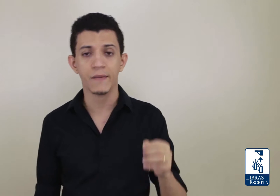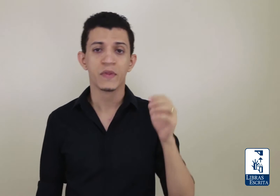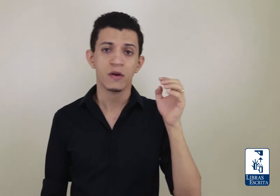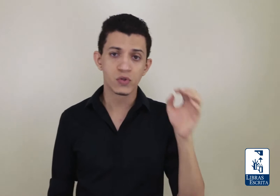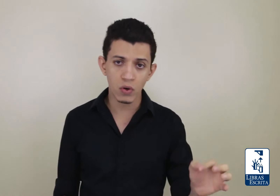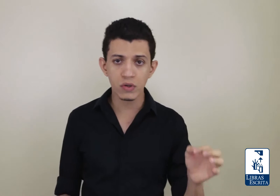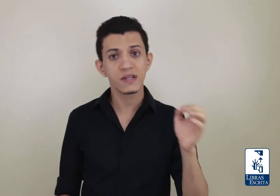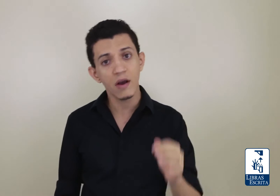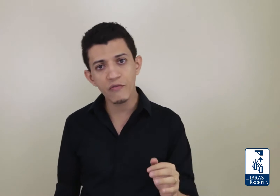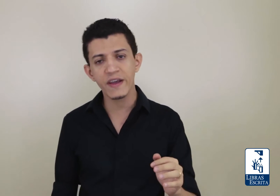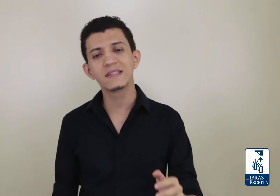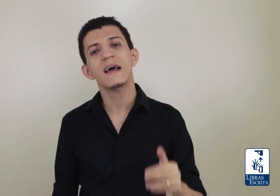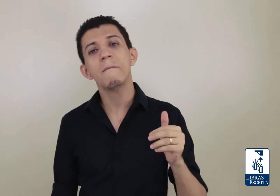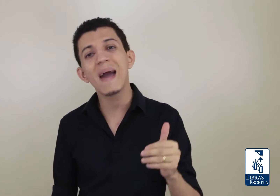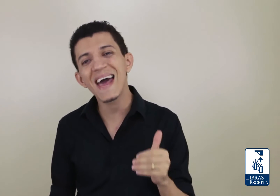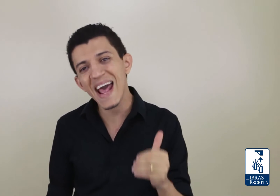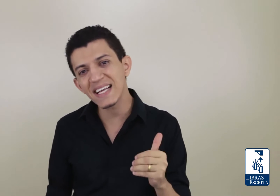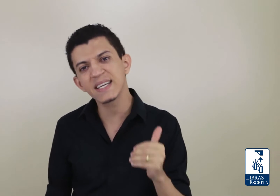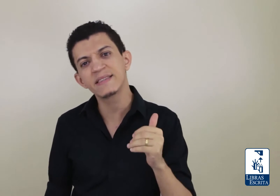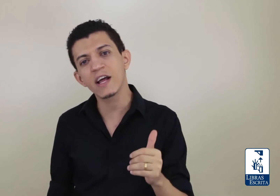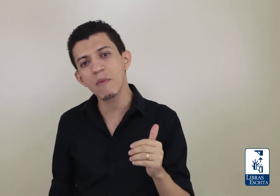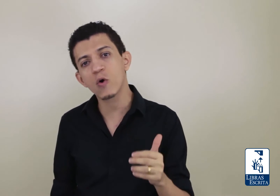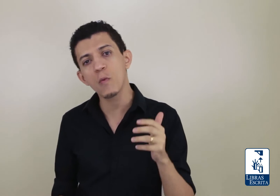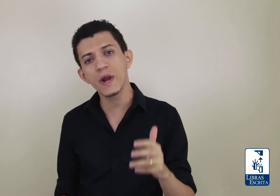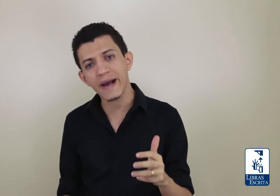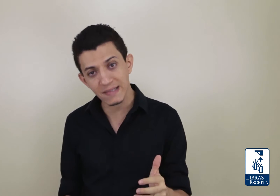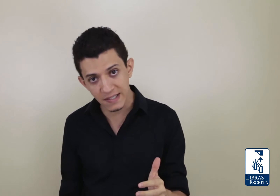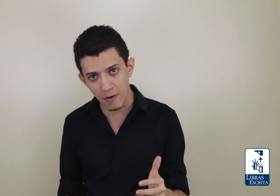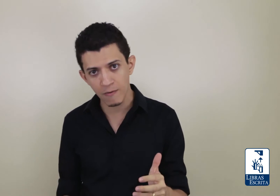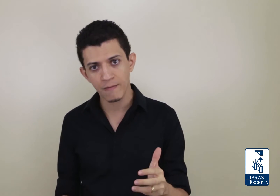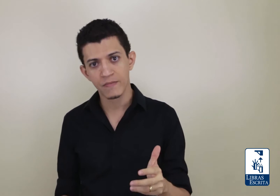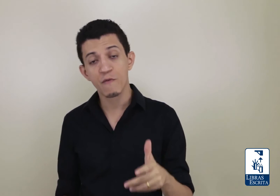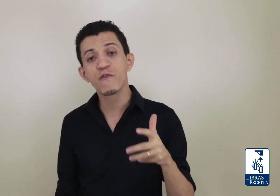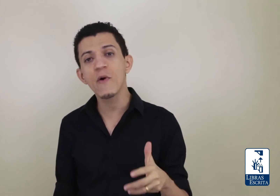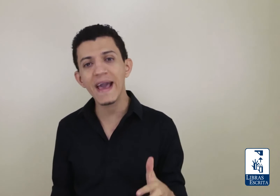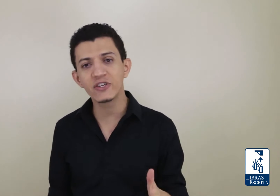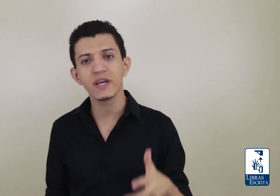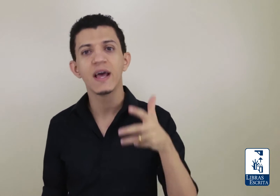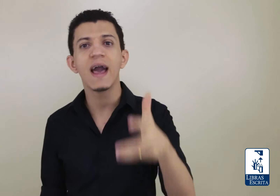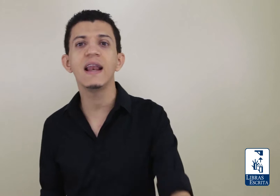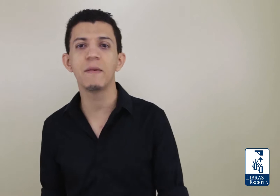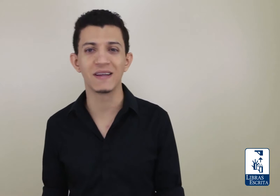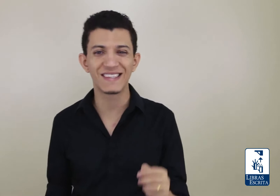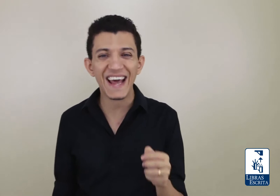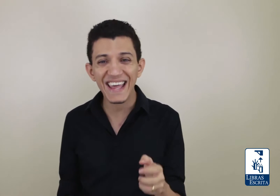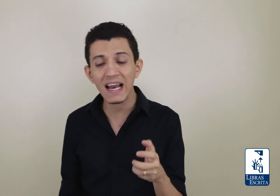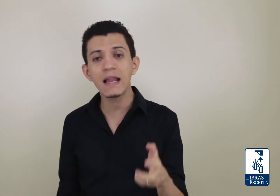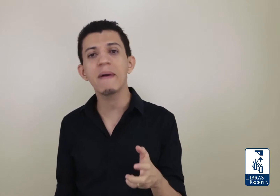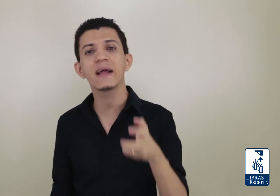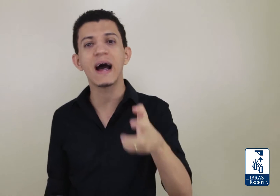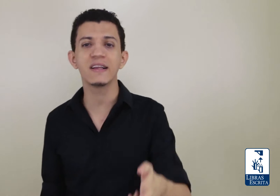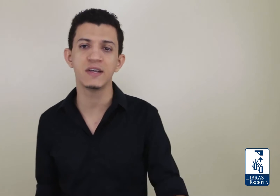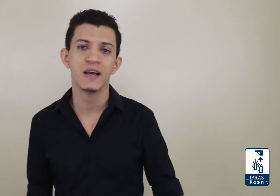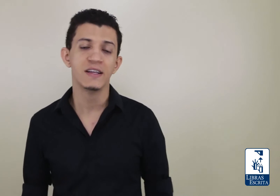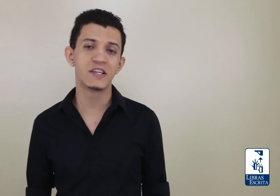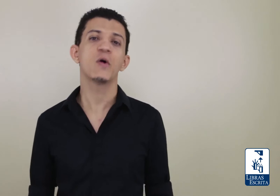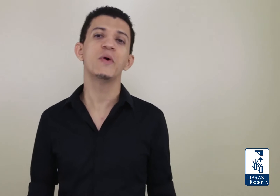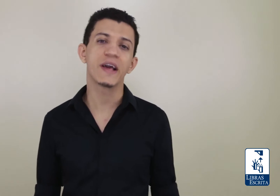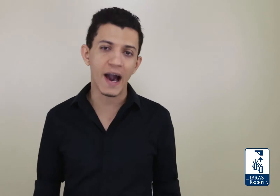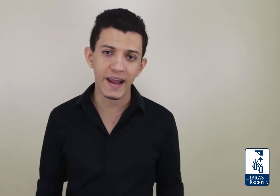surdos e ouvintes merecem ter uma comunicação fluente em Libras. Ter aquela liberdade de se comunicarem,